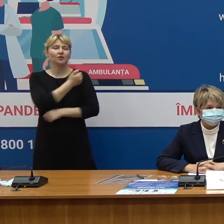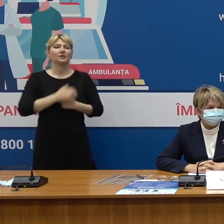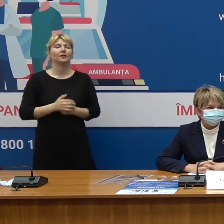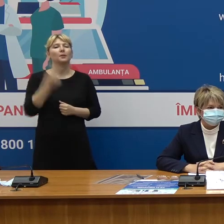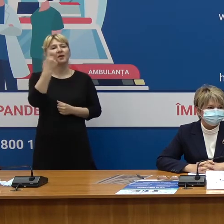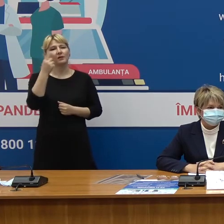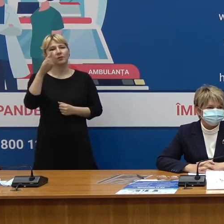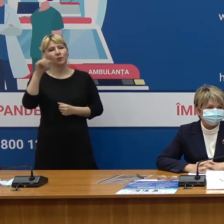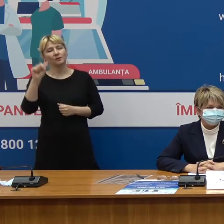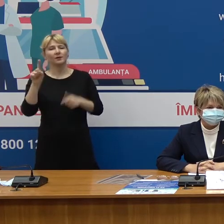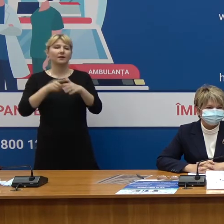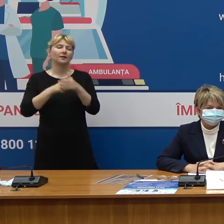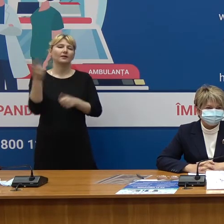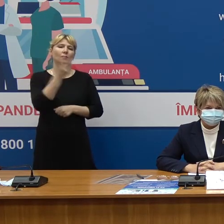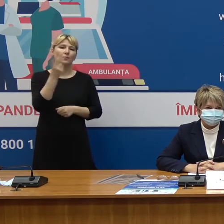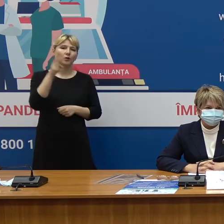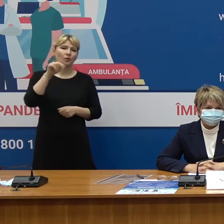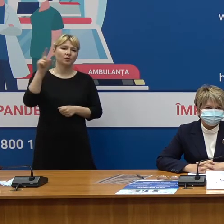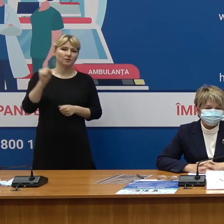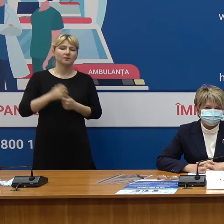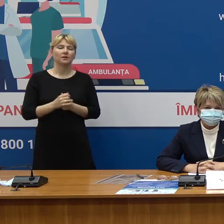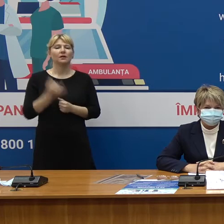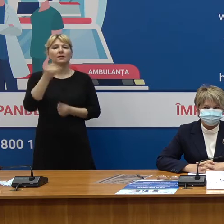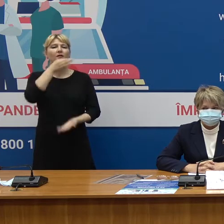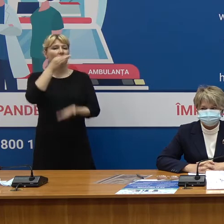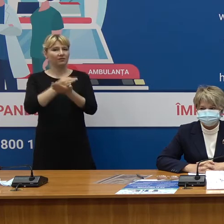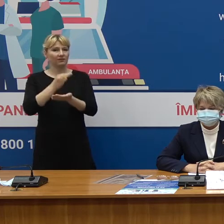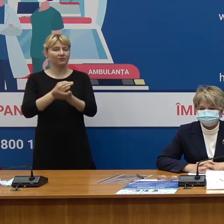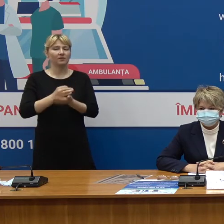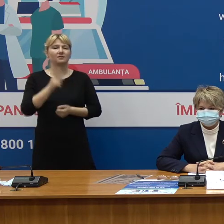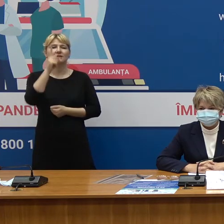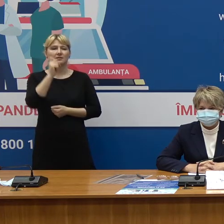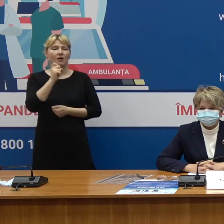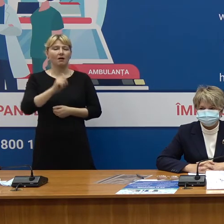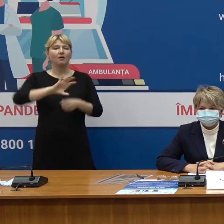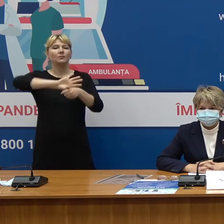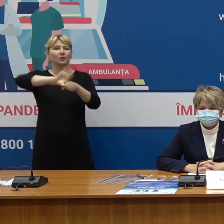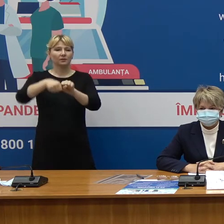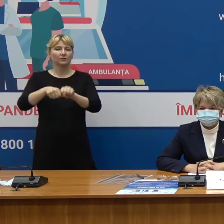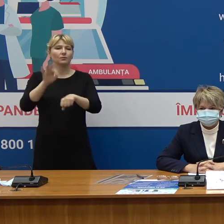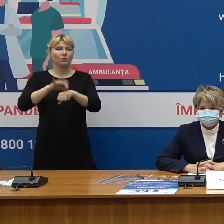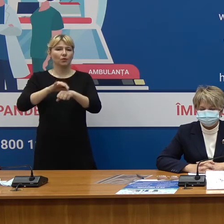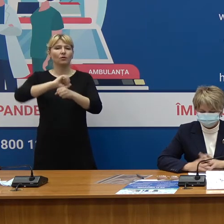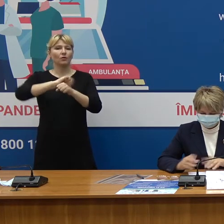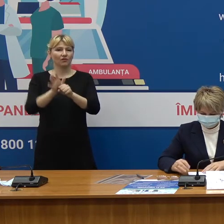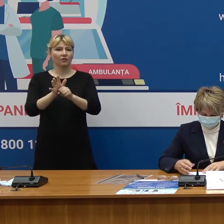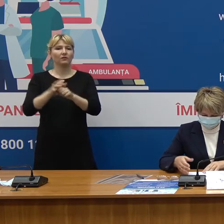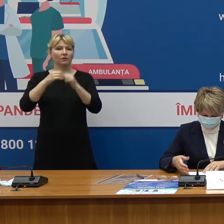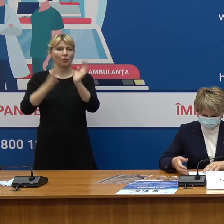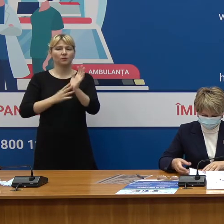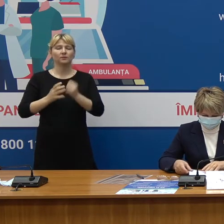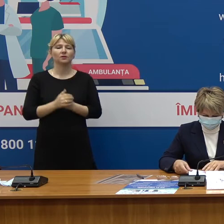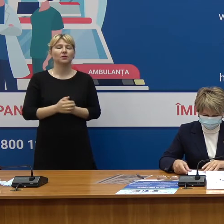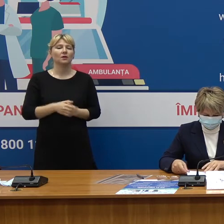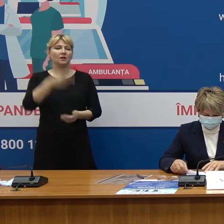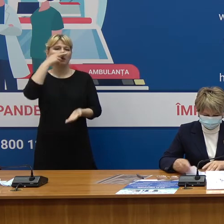doze sau cu ambele doze și sunt responsabile în prevenirea bolii COVID-19 și a